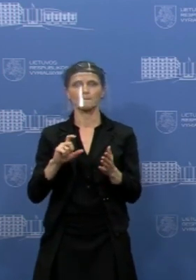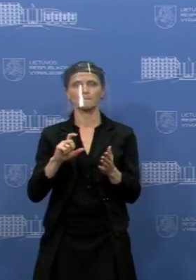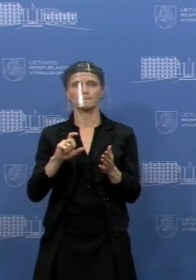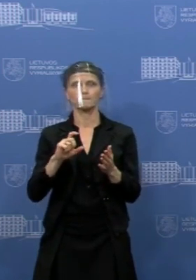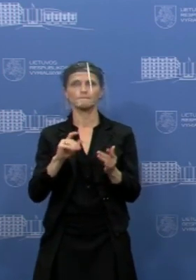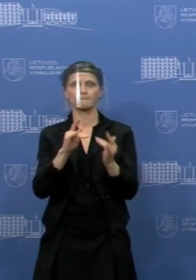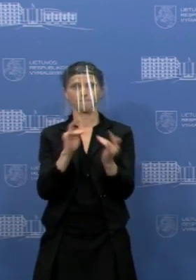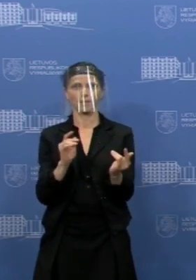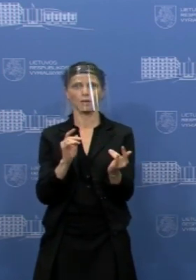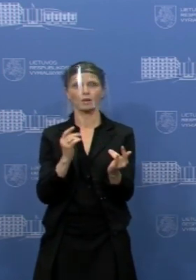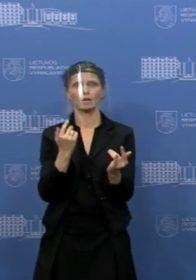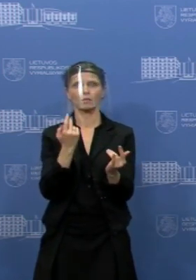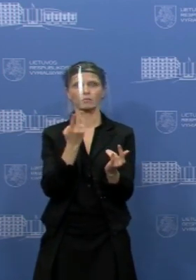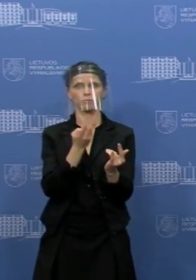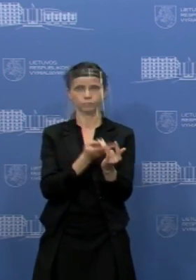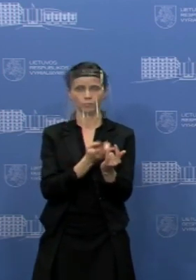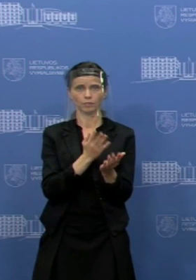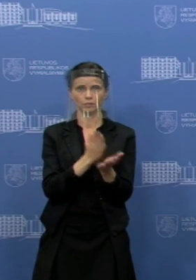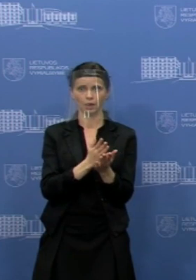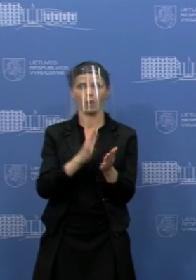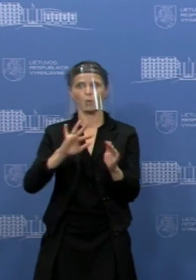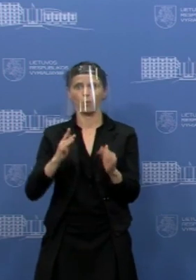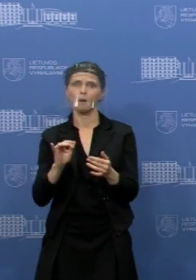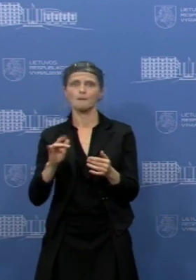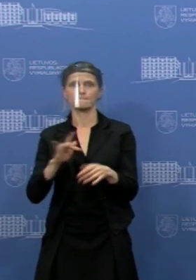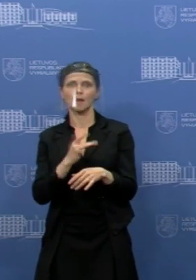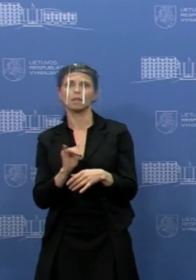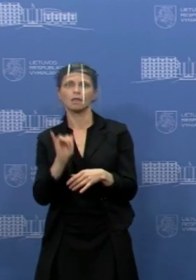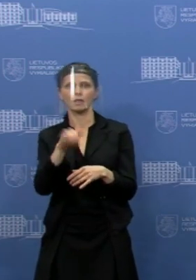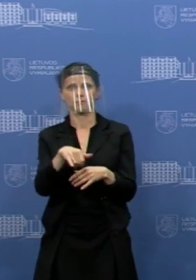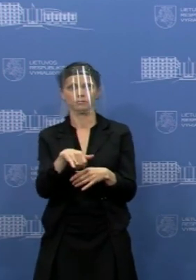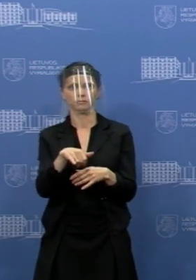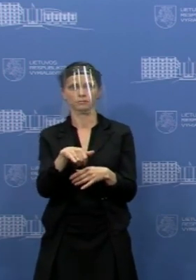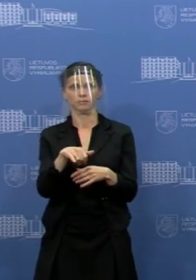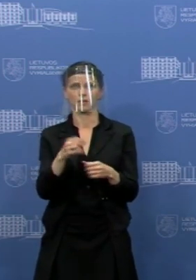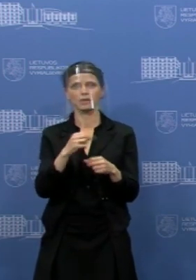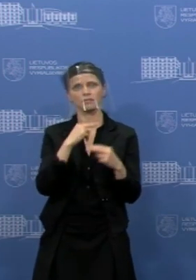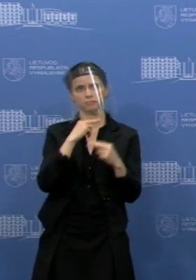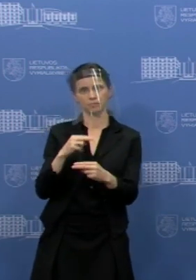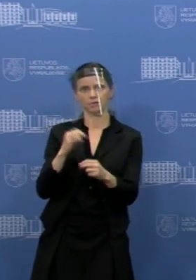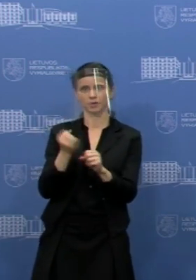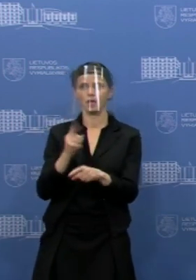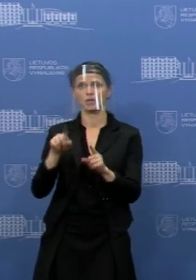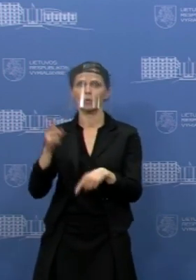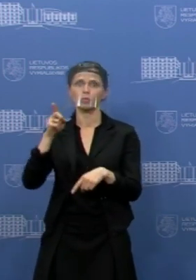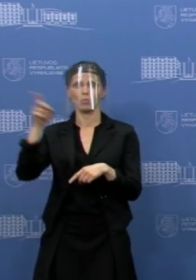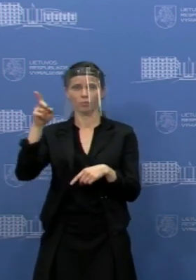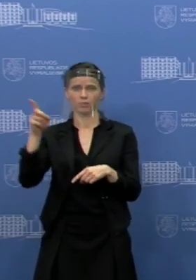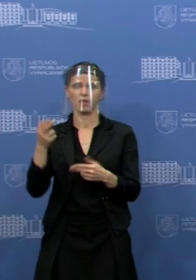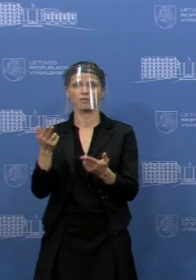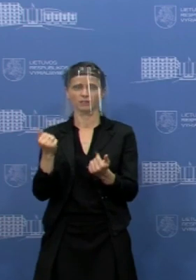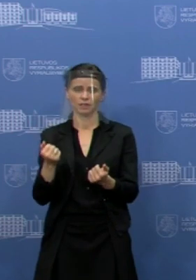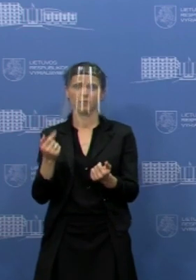atsižvelgdami į pacientų poreikius. Nėra tokia imperatyva, kad būtinai jos turi būti tik tai natolinės, tai